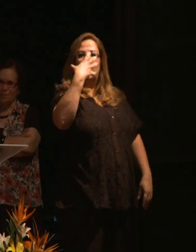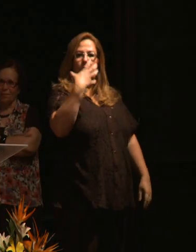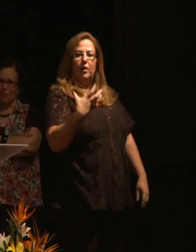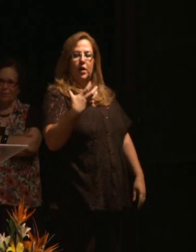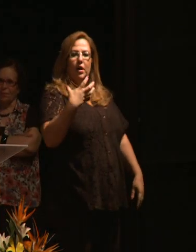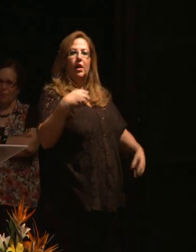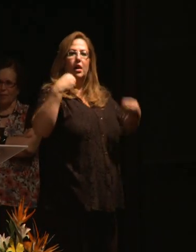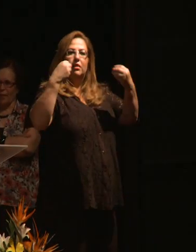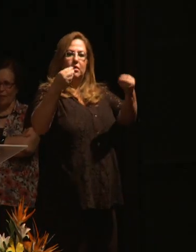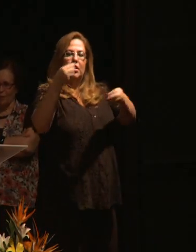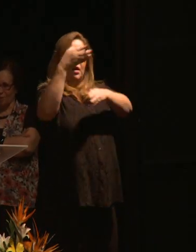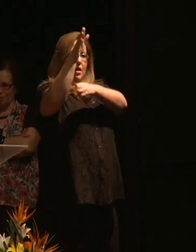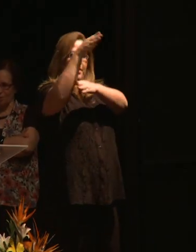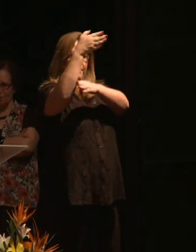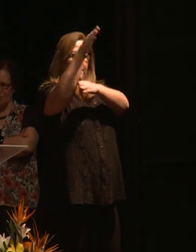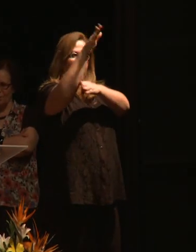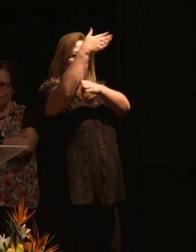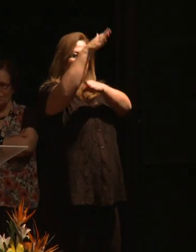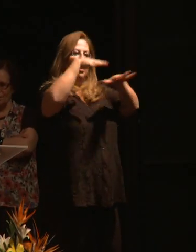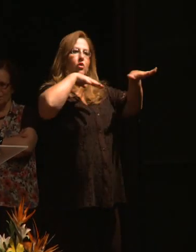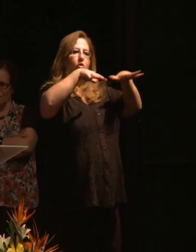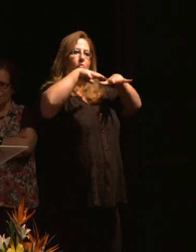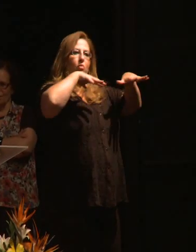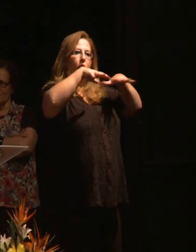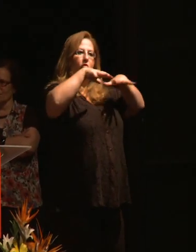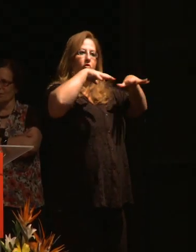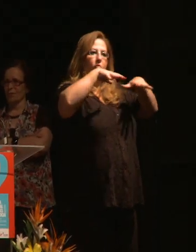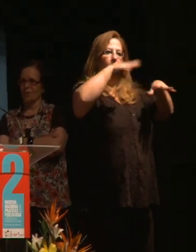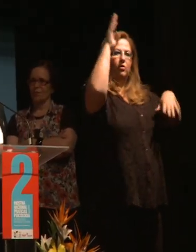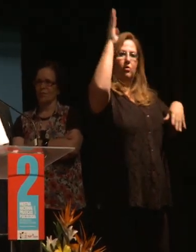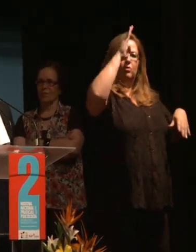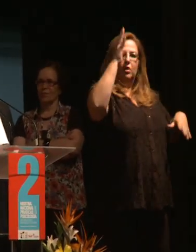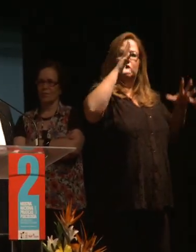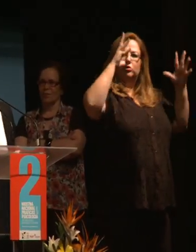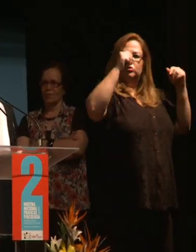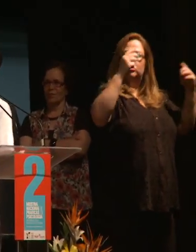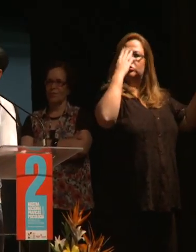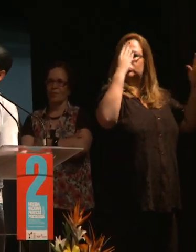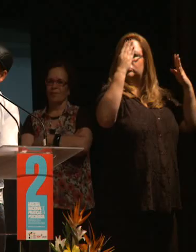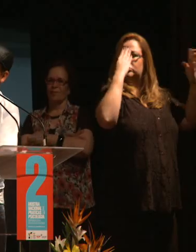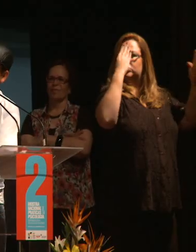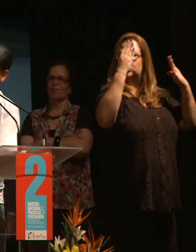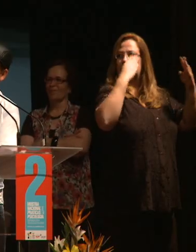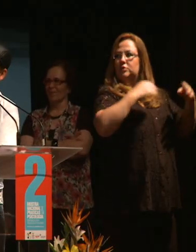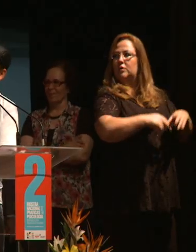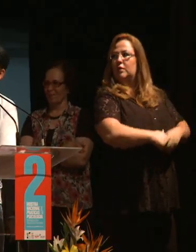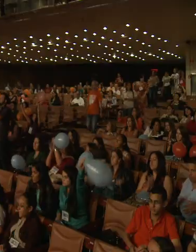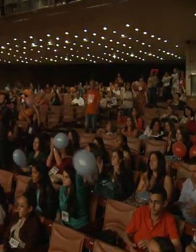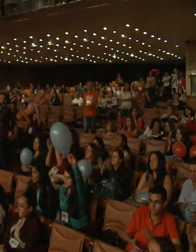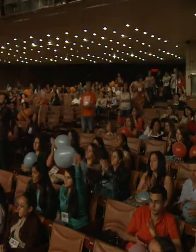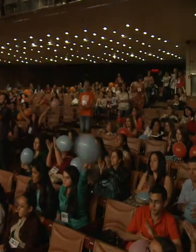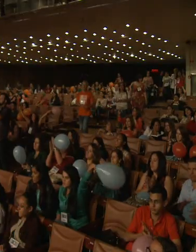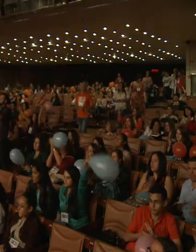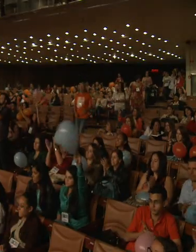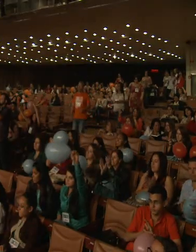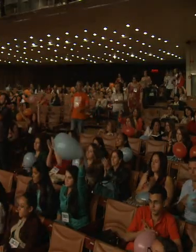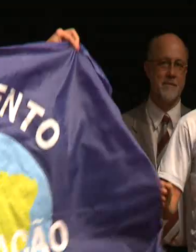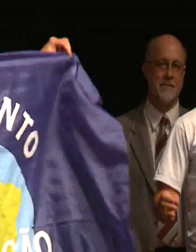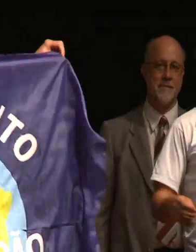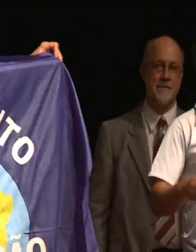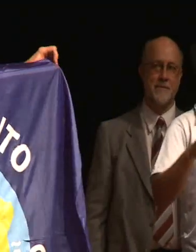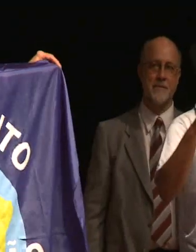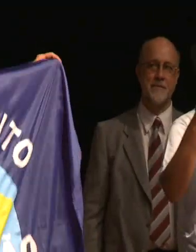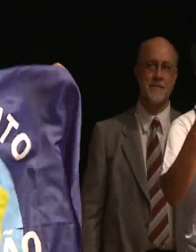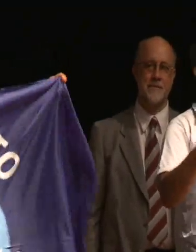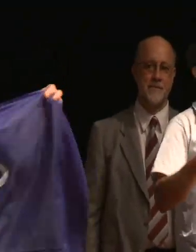Humberto a bandeira do Movimento Nacional da População de Rua a todos os psicólogos e psicólogas que abraçam essa causa,